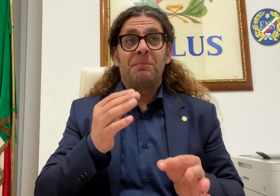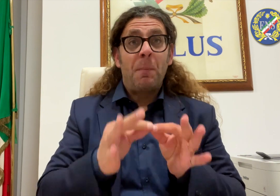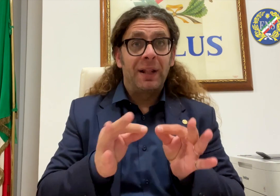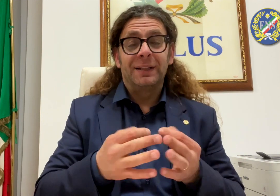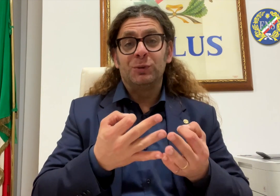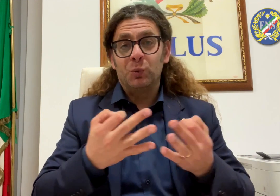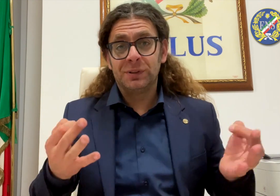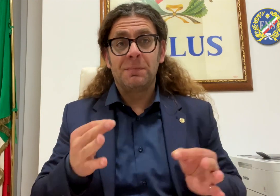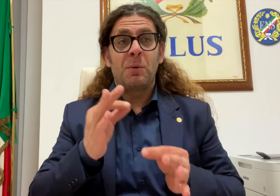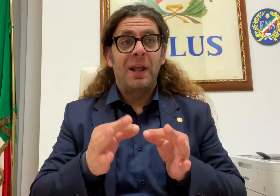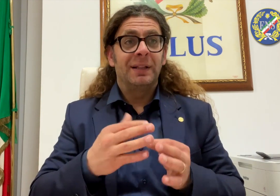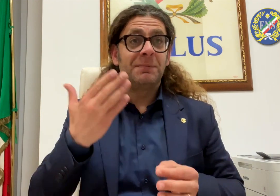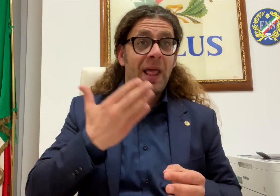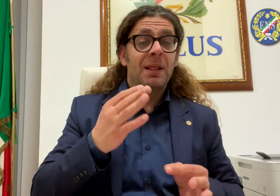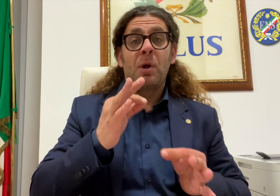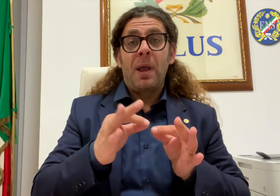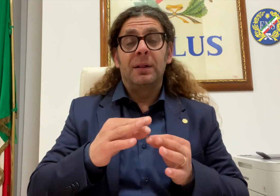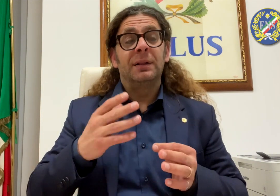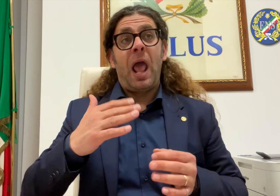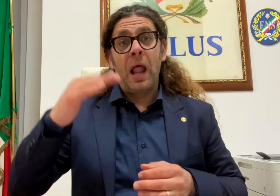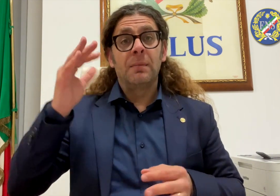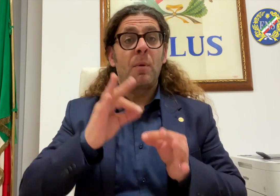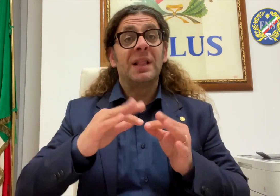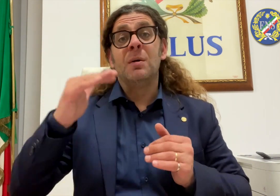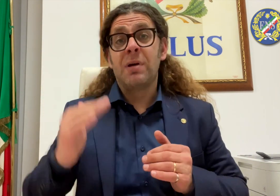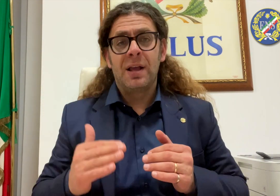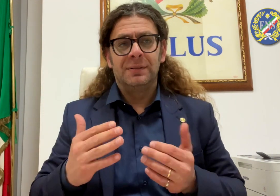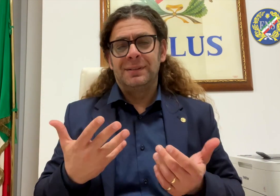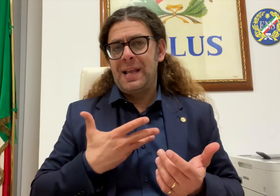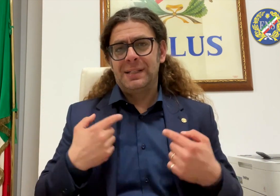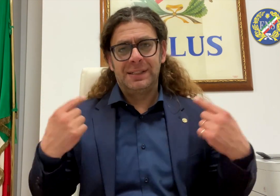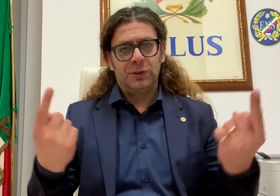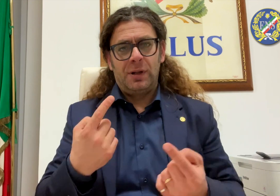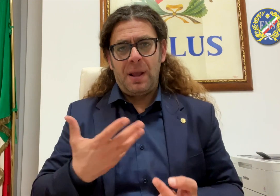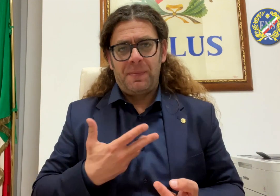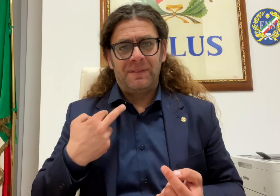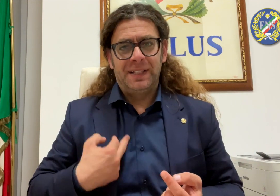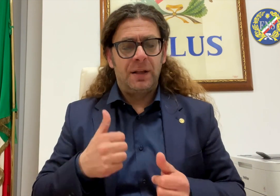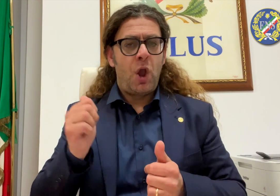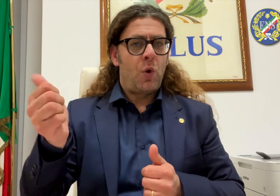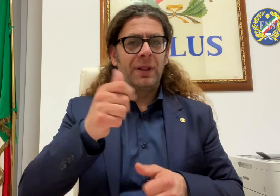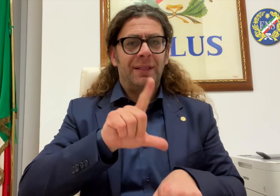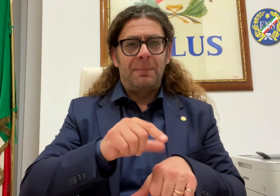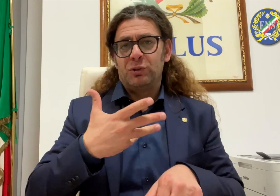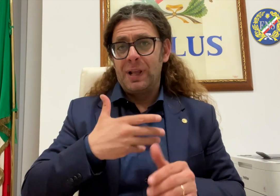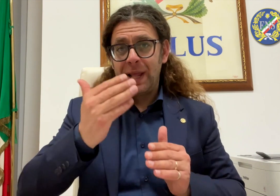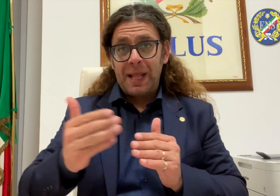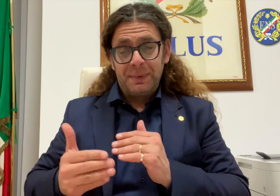dei videocomunicati. Tutti noi abbiamo dei momenti giusti, dei momenti sbagliati. Attraversiamo periodi alti e periodi bassi. Ognuno